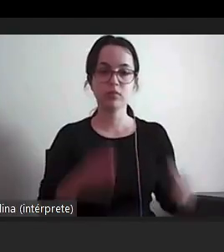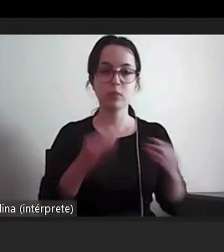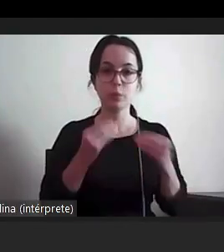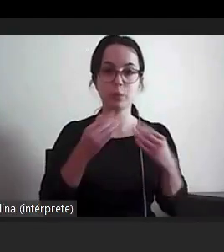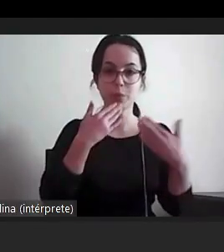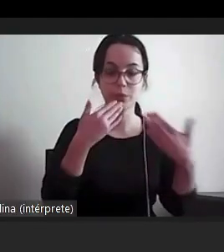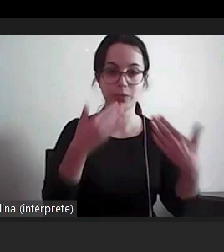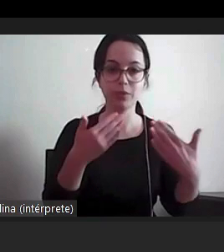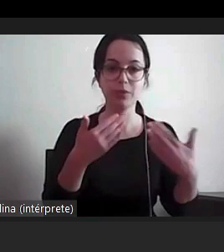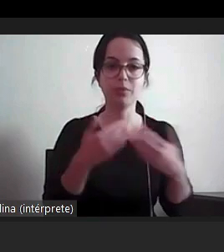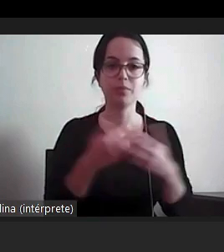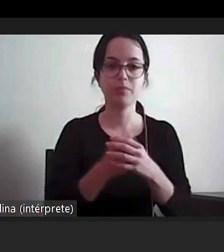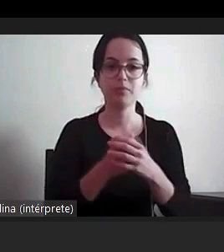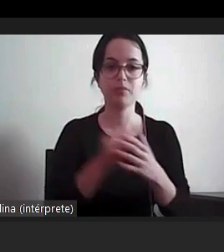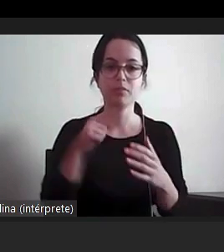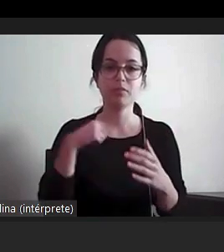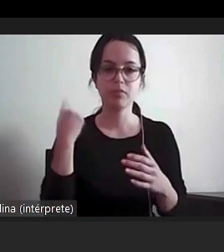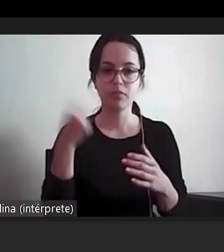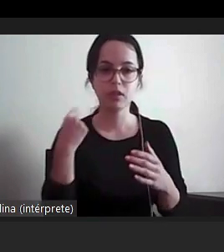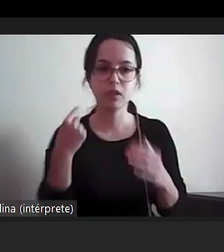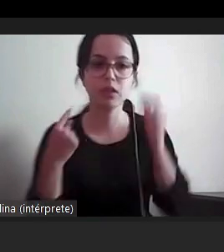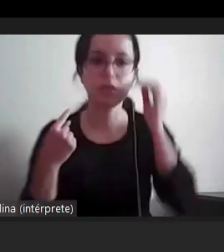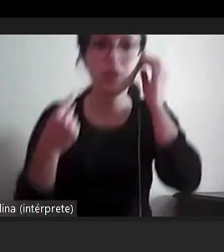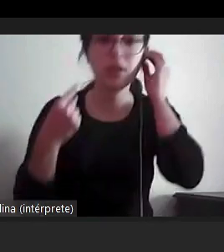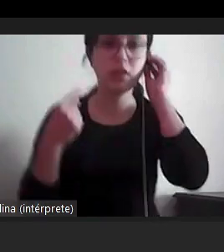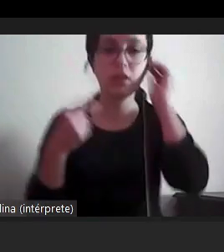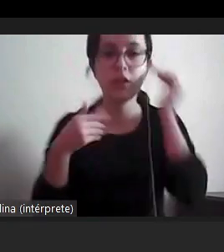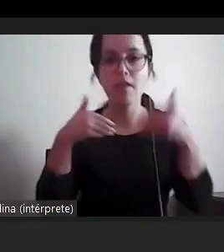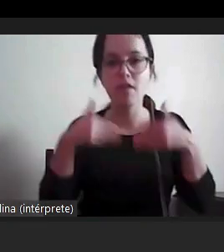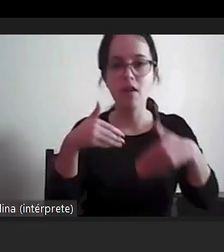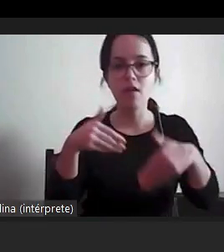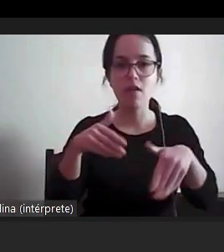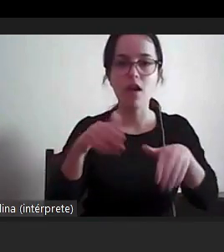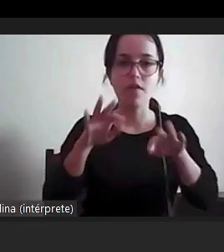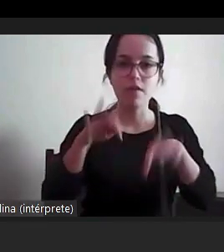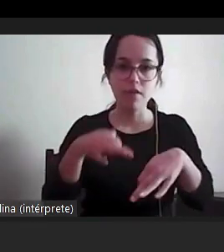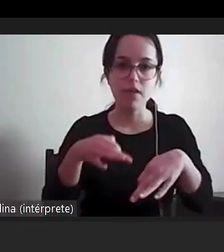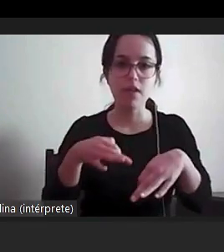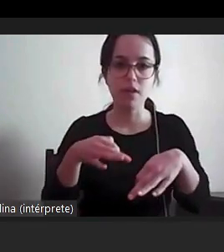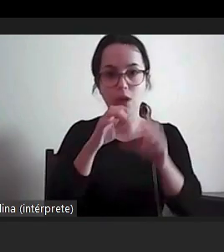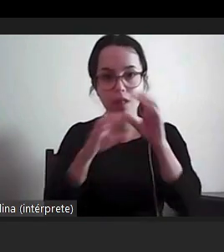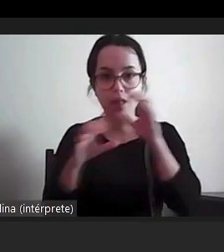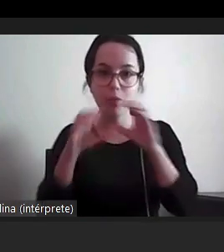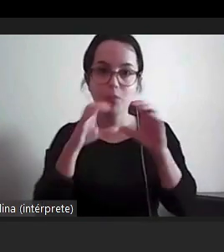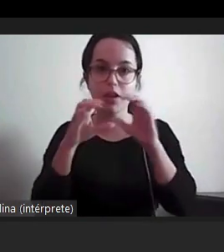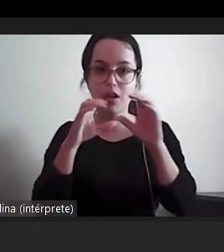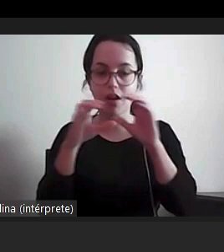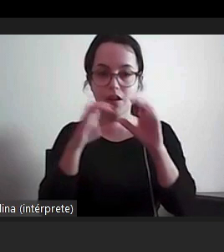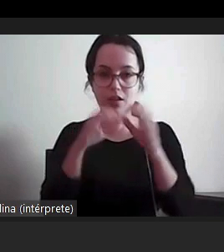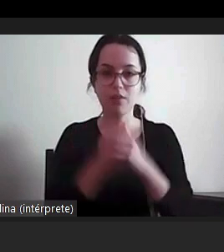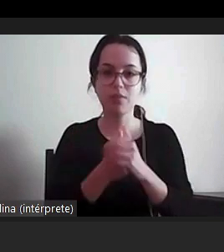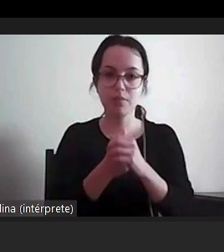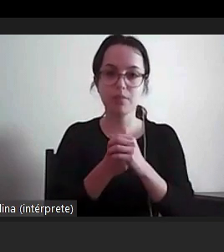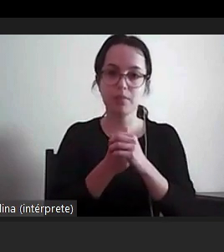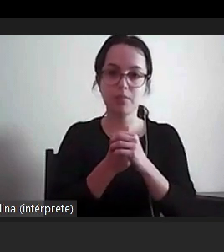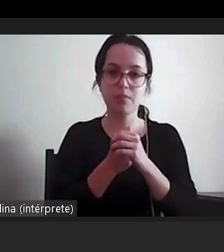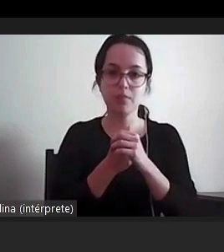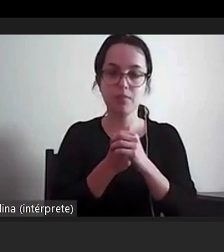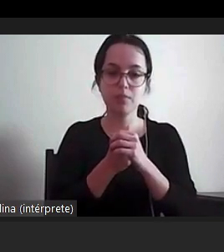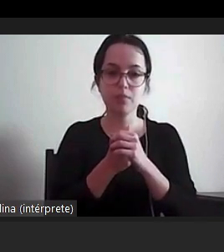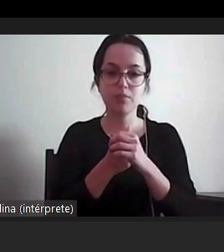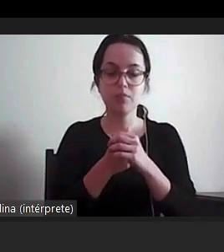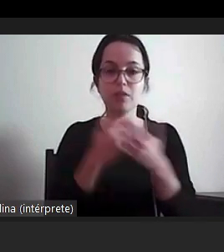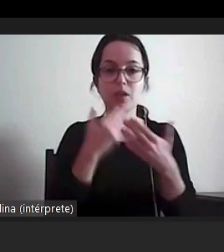nós estamos a chegar nós estamos a chegar ao fim do nosso do nosso tempo agradeço muito a